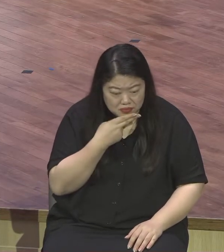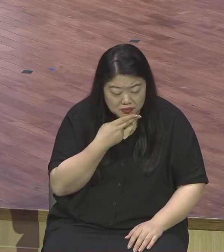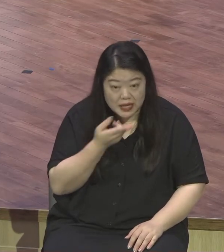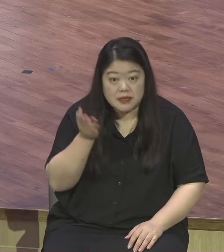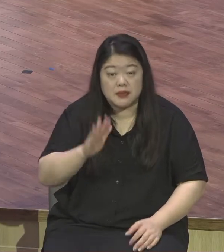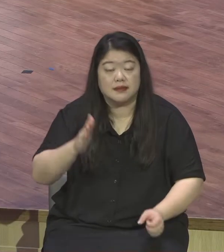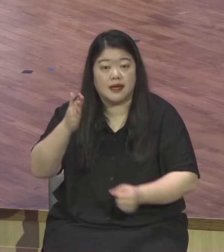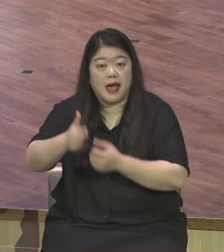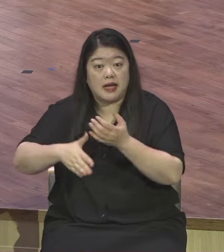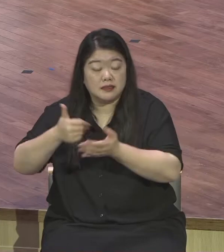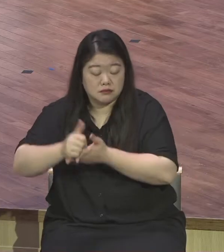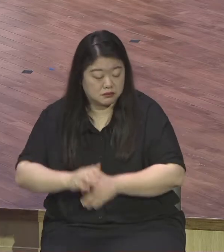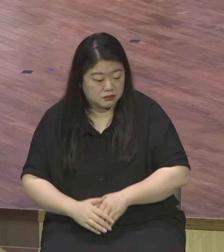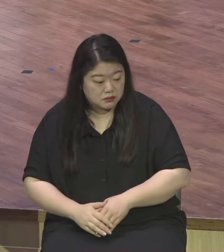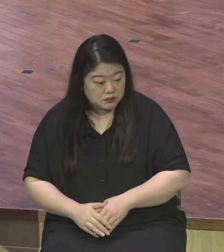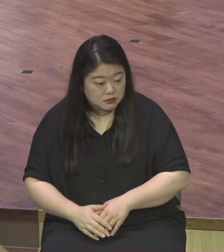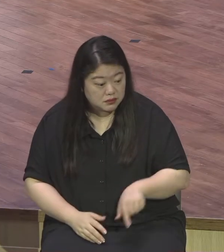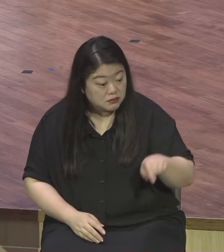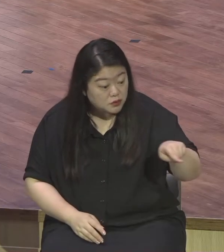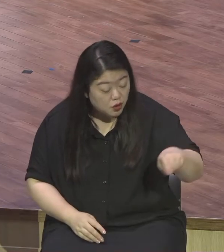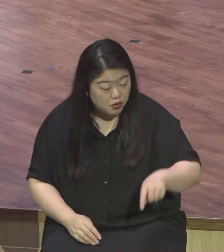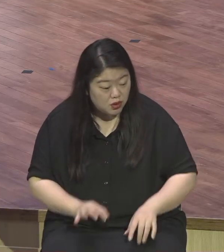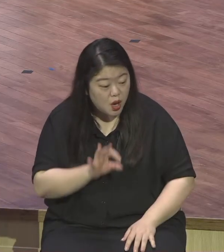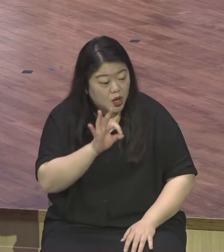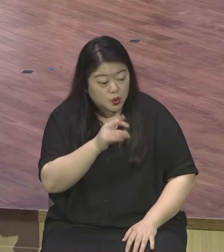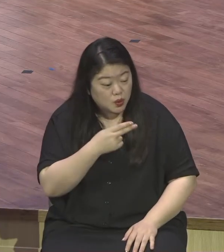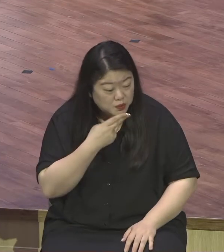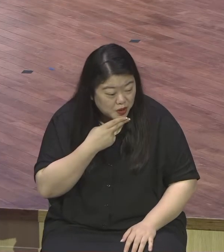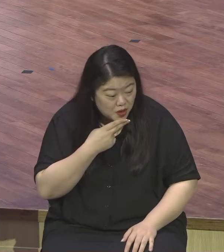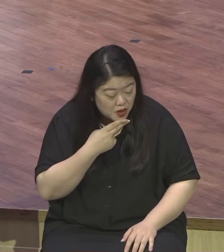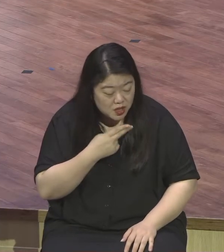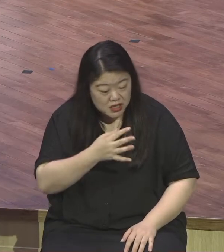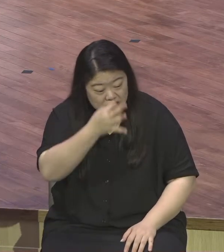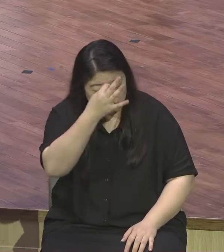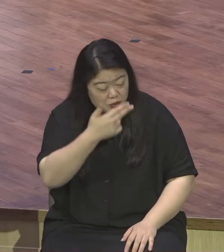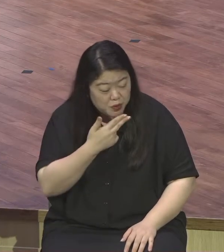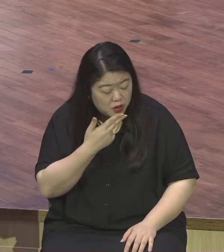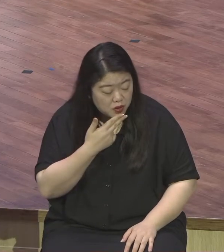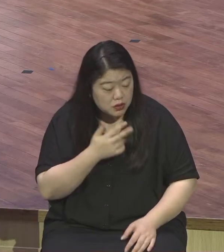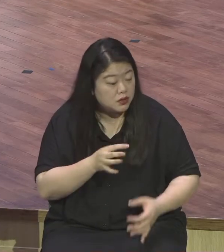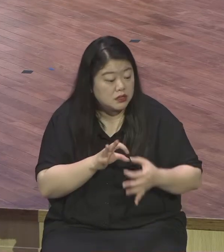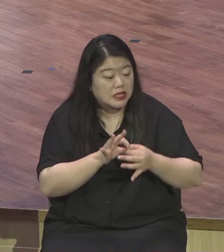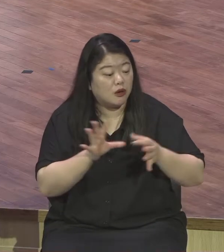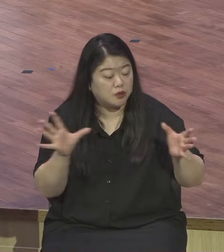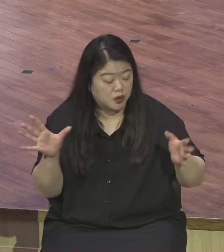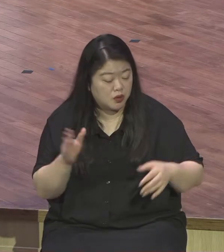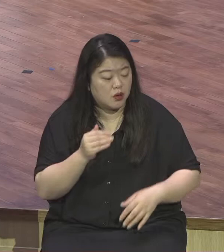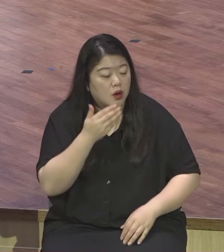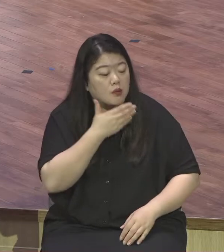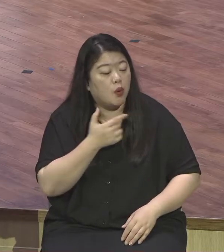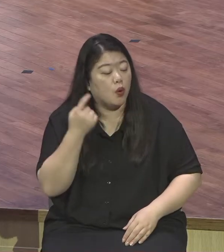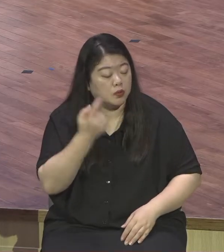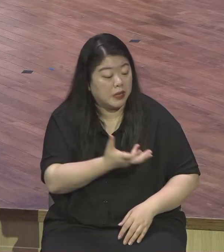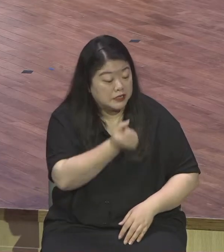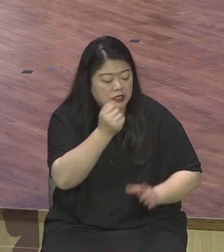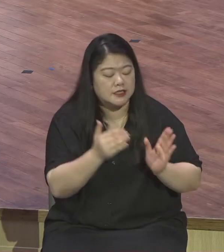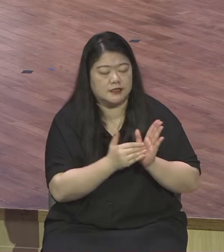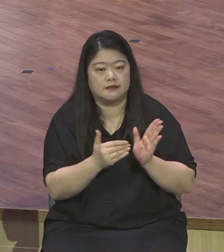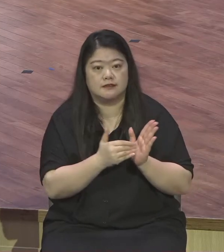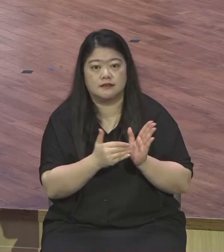믿음의 입입니다 크게 열라 내가 채우겠다 내가 채우겠다 우리가 채웁니까 하나님이 채워주시겠다 하지 않습니까 하나님